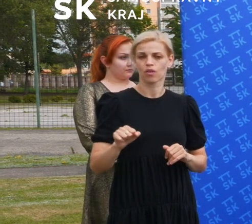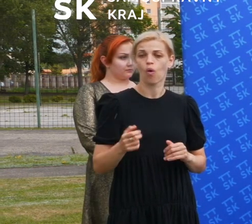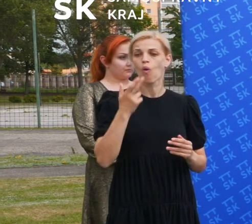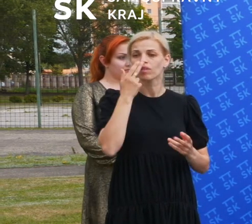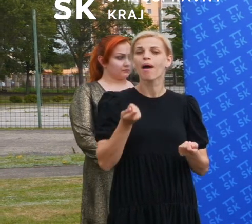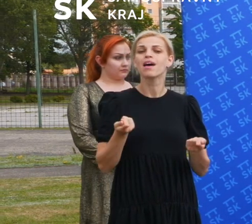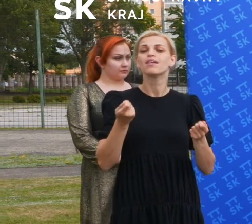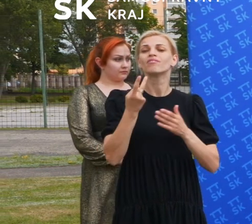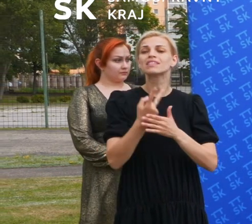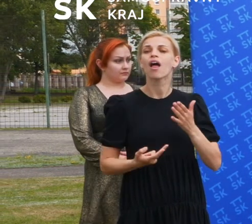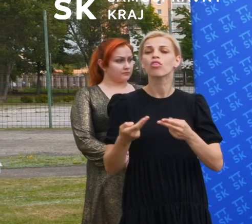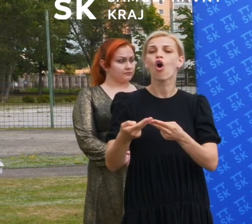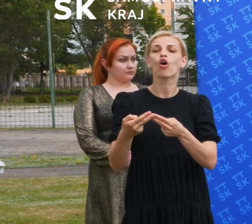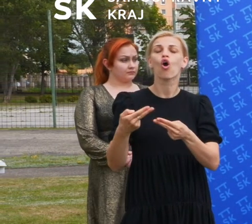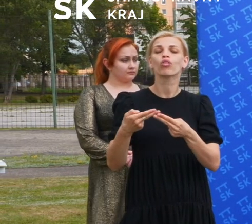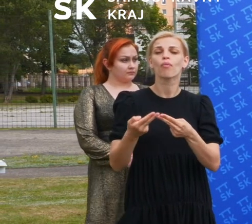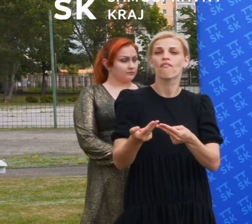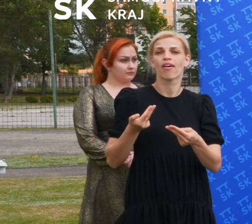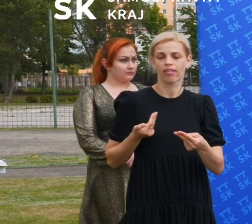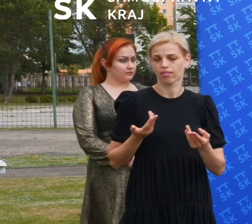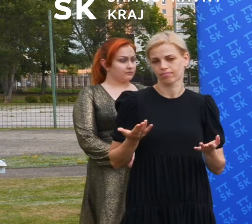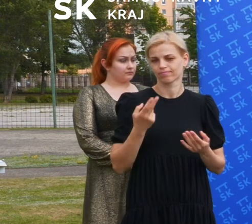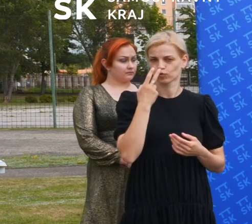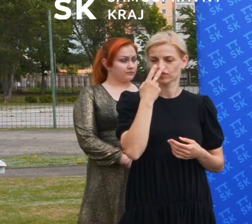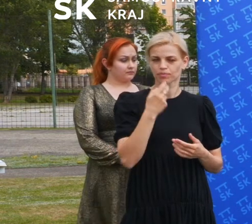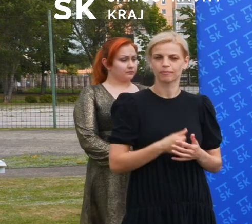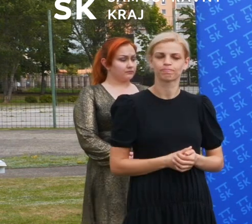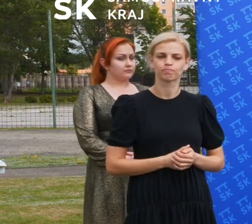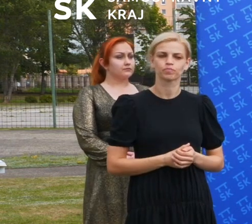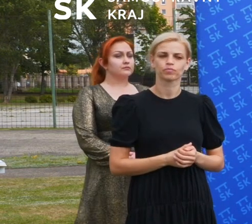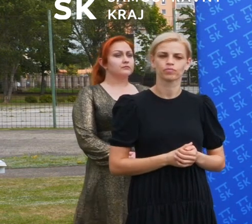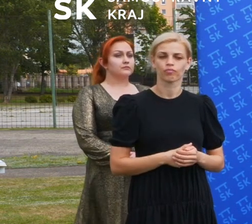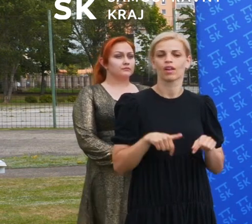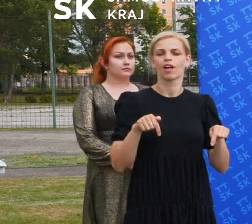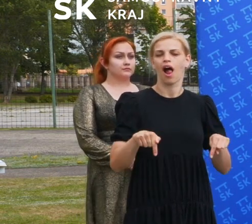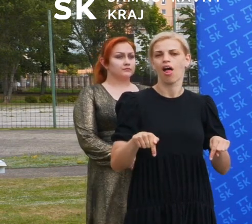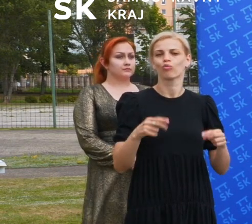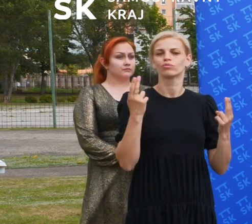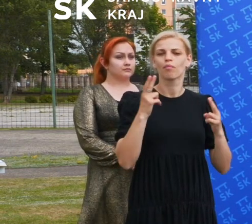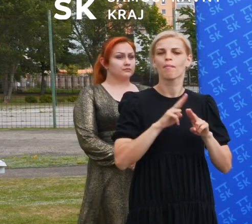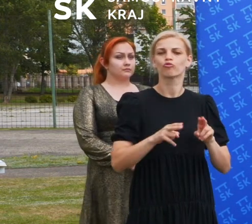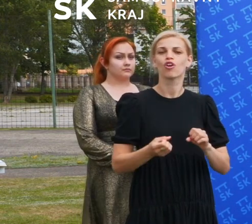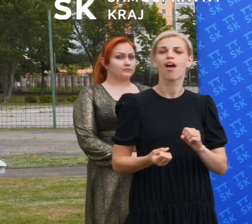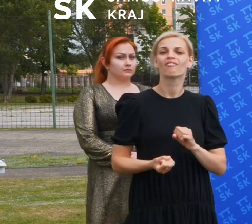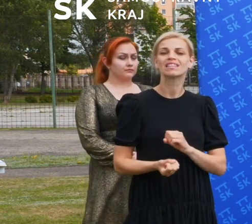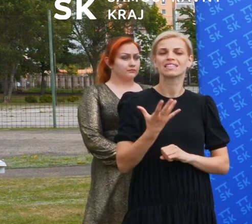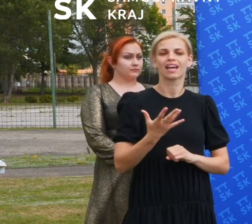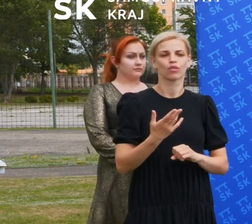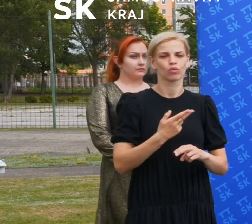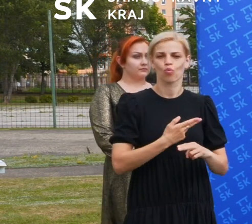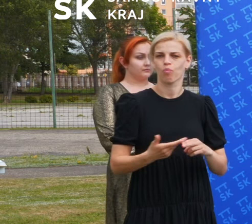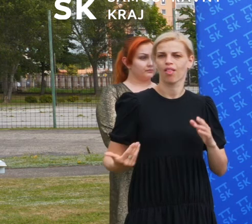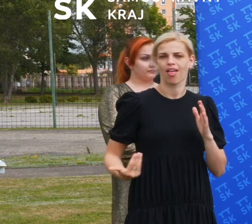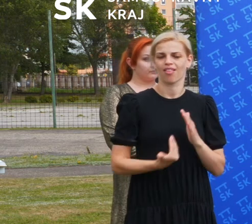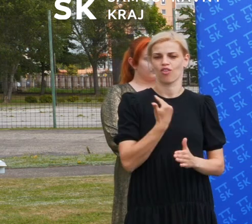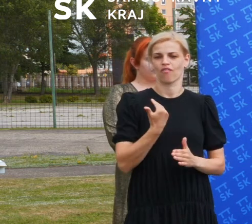na teraz. Si myslím, že táto športová infraštruktúra tu môže vnikať a dúfam, že tie zdroje